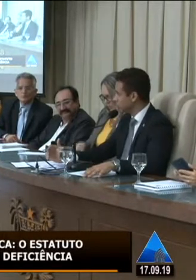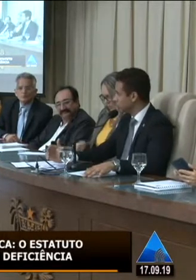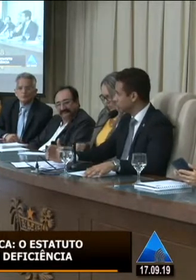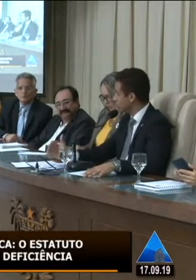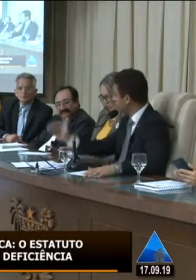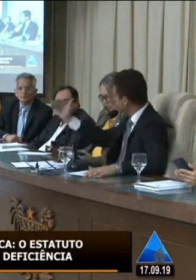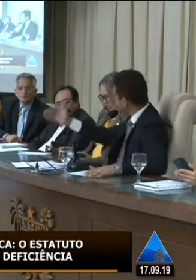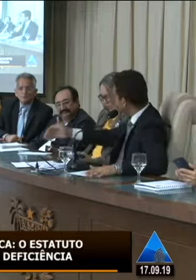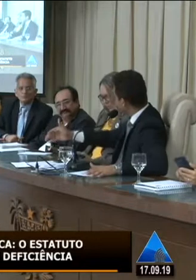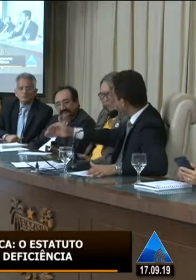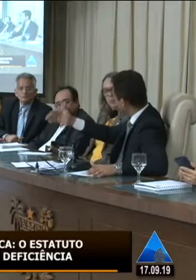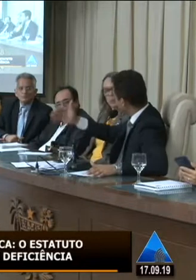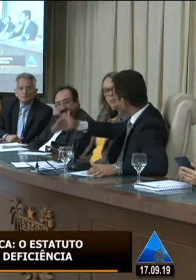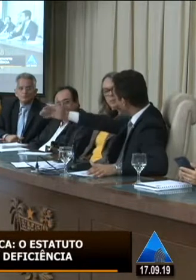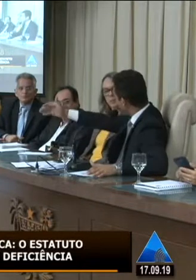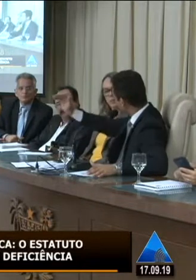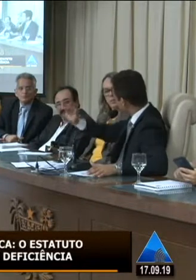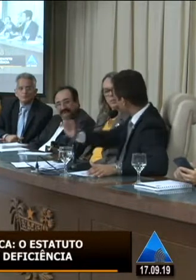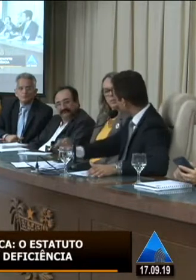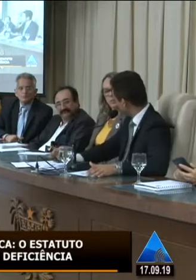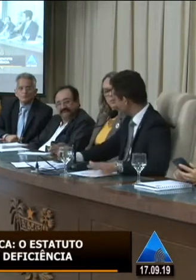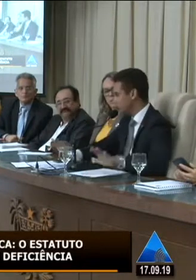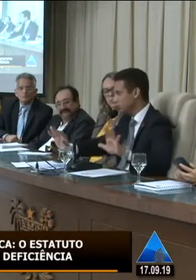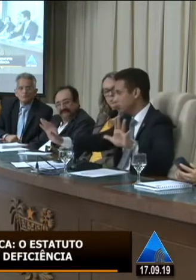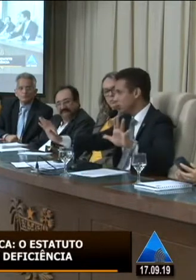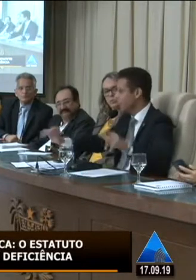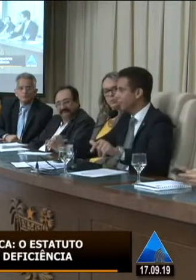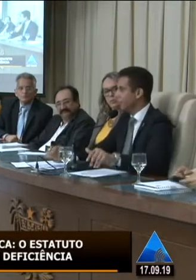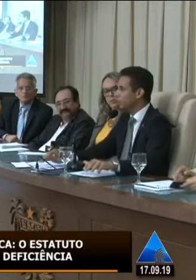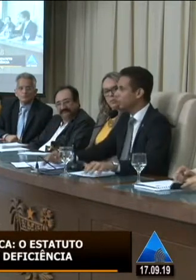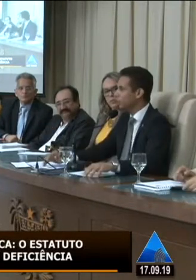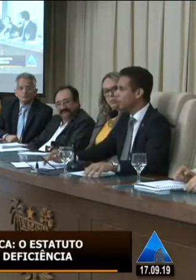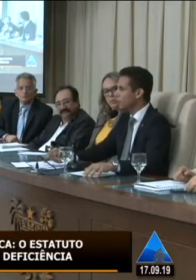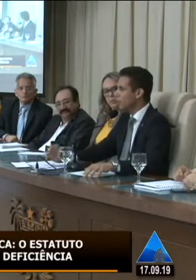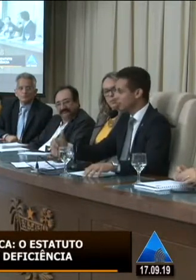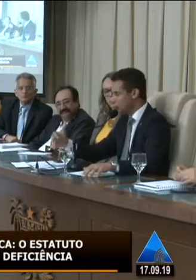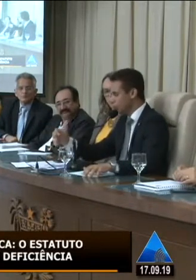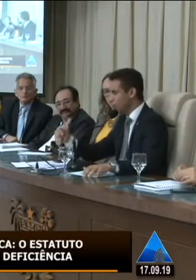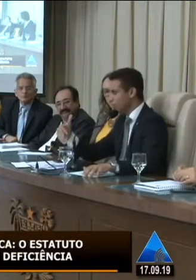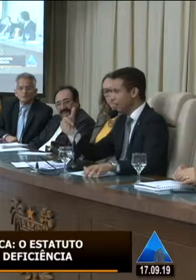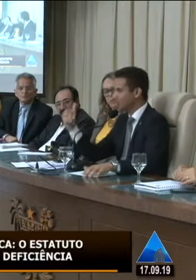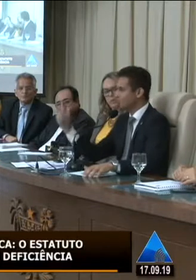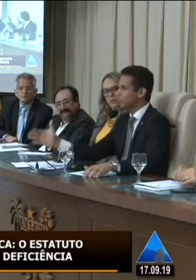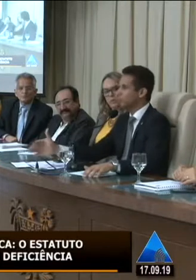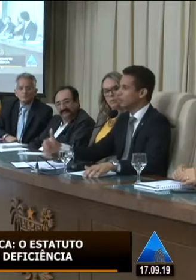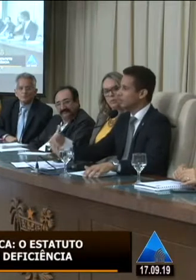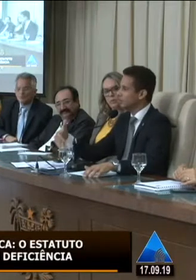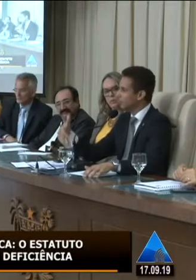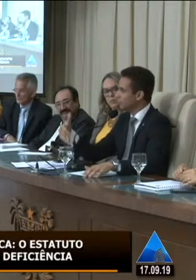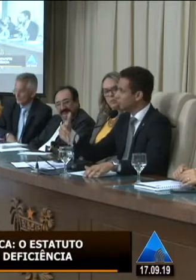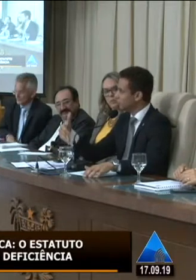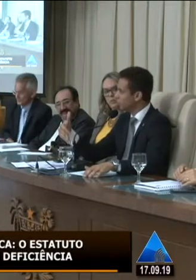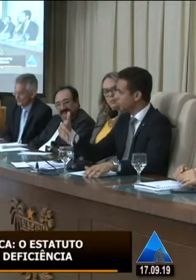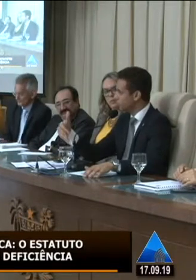de segunda a sexta-feira de 8 até às 17 horas aberto então além de contribuir pelas redes sociais